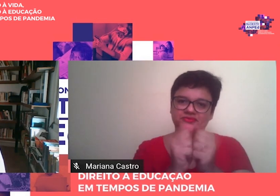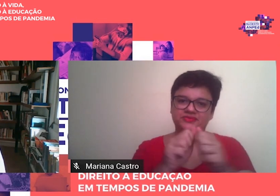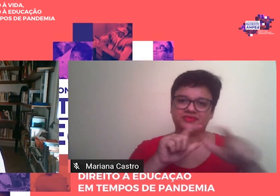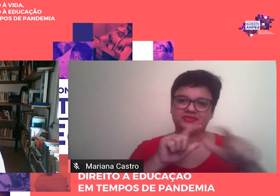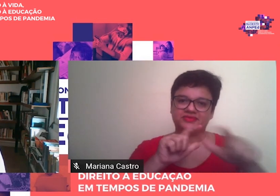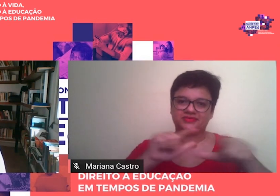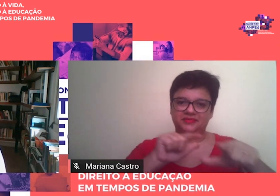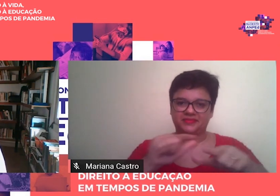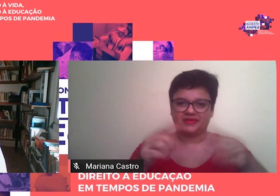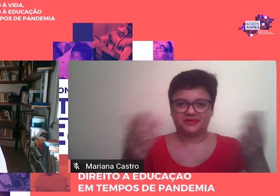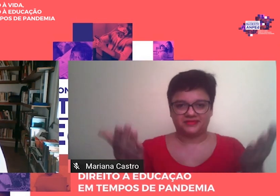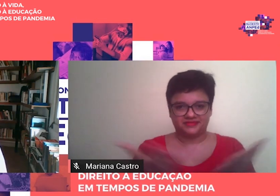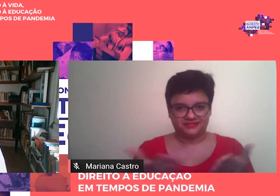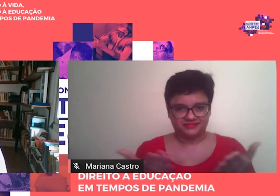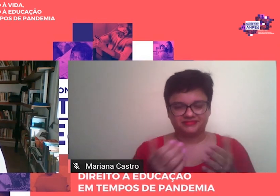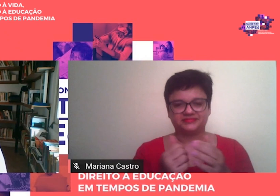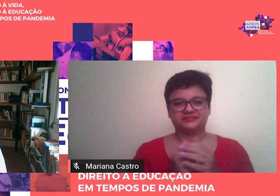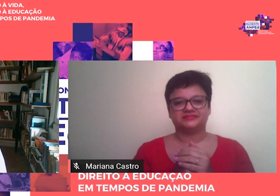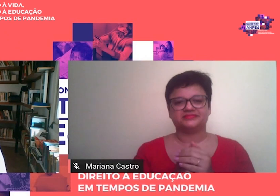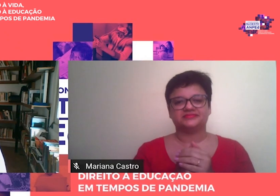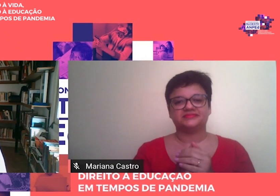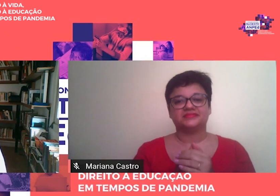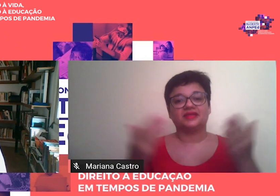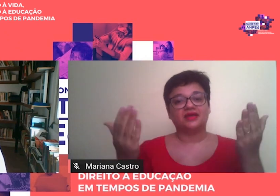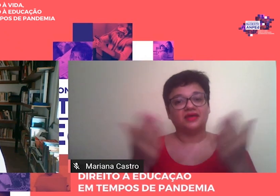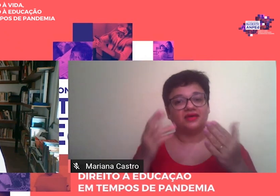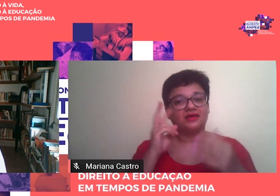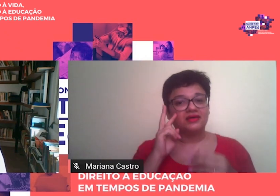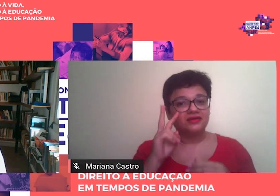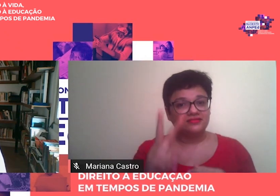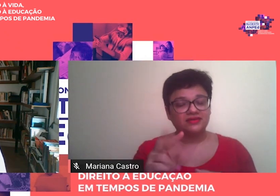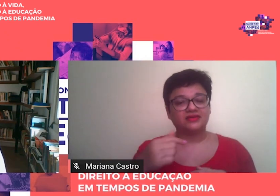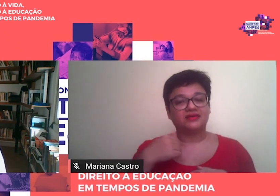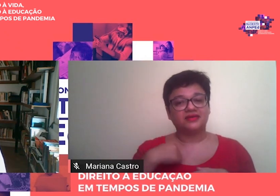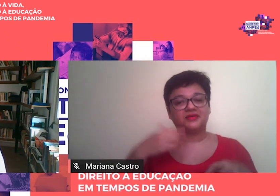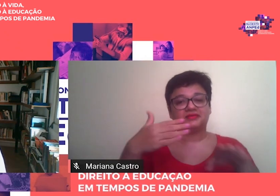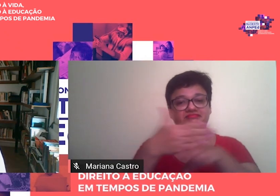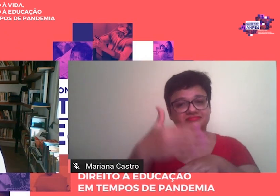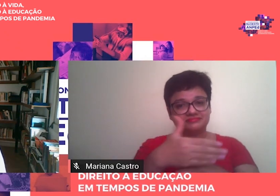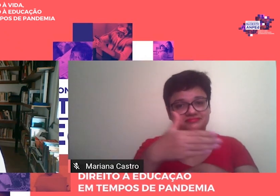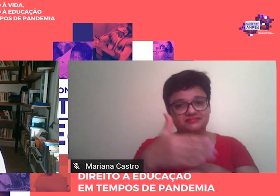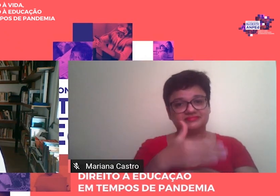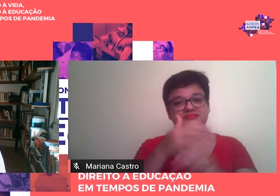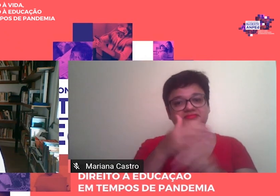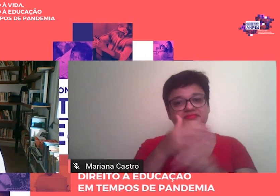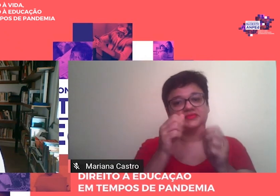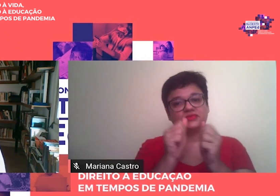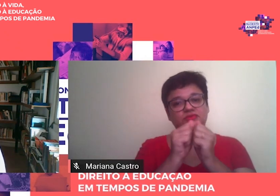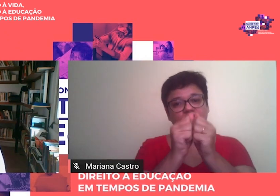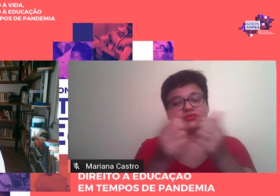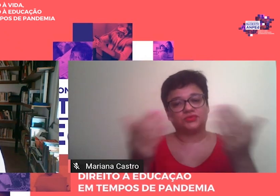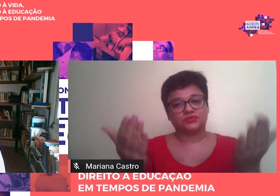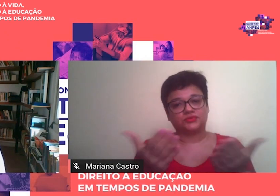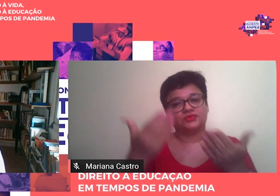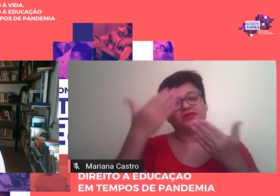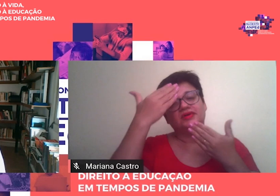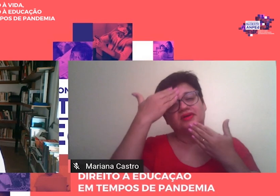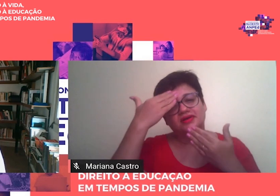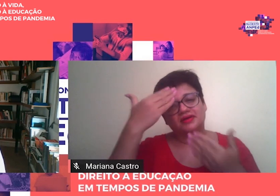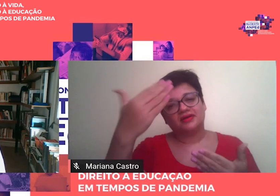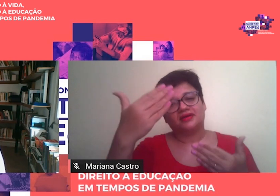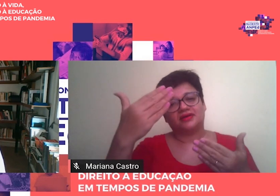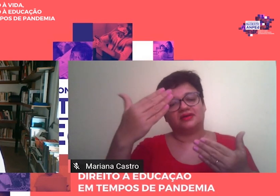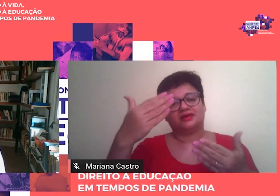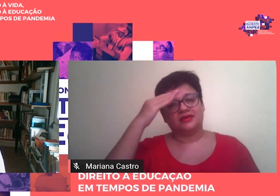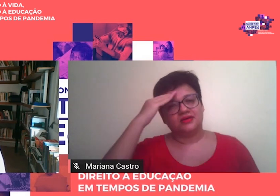evento. Como se vê, o motivo de minha participação nesta sessão, que era agradecer a homenagem